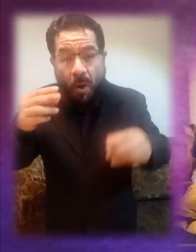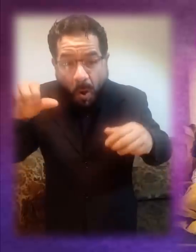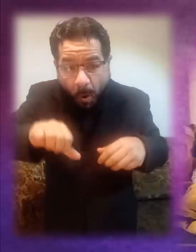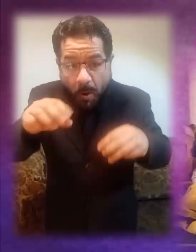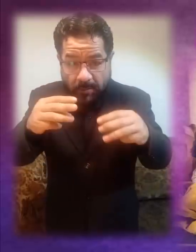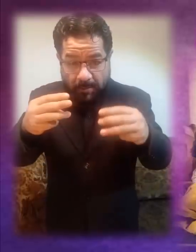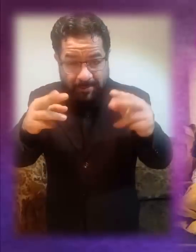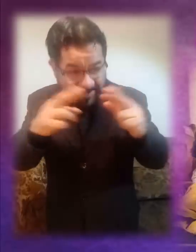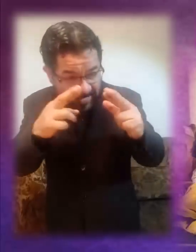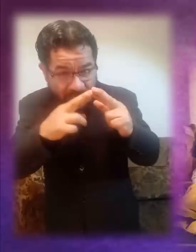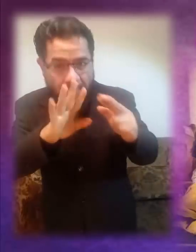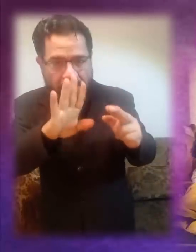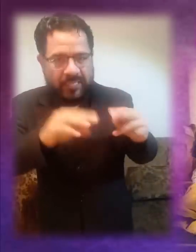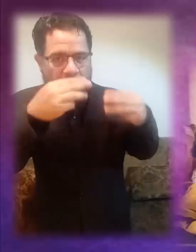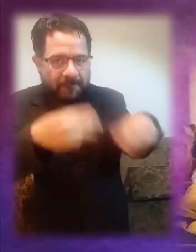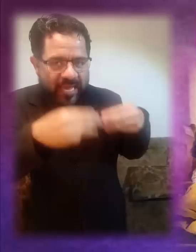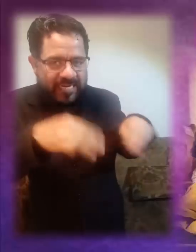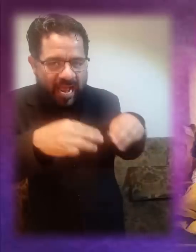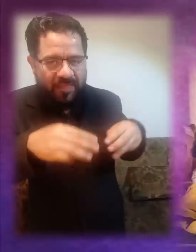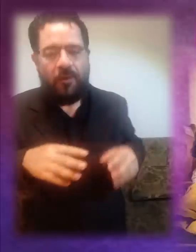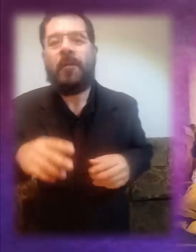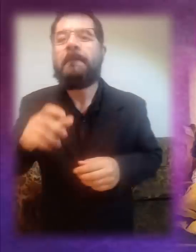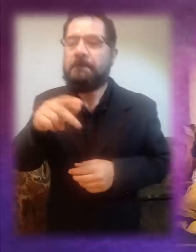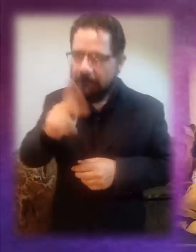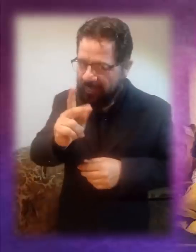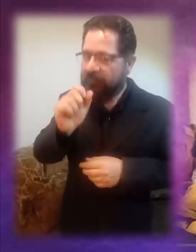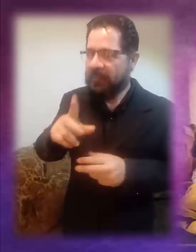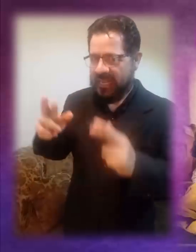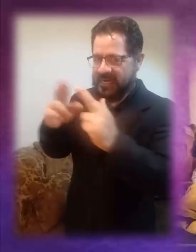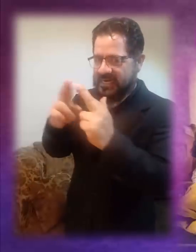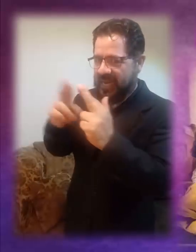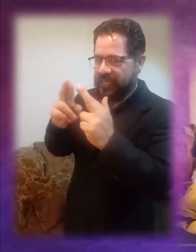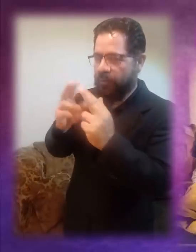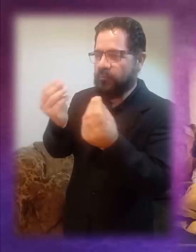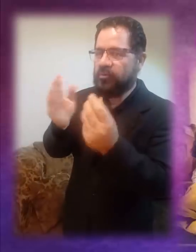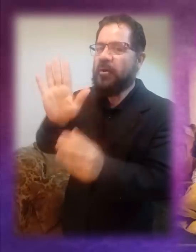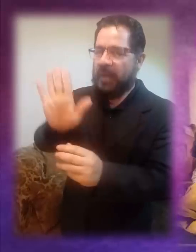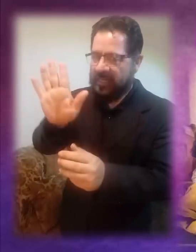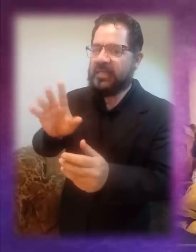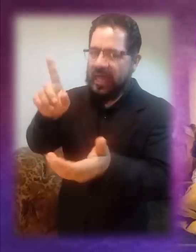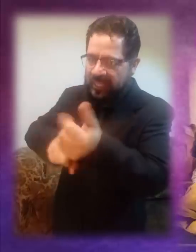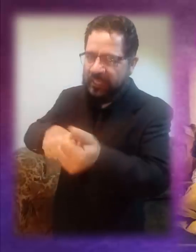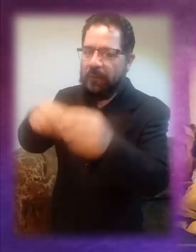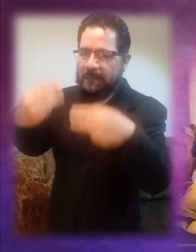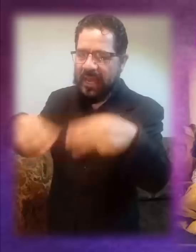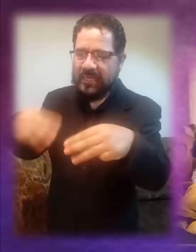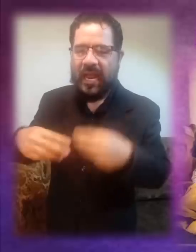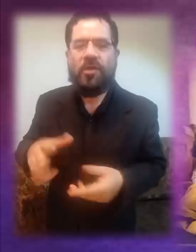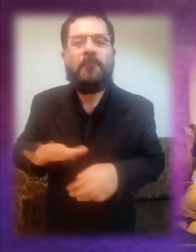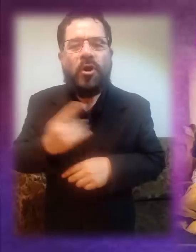Ha convertido el mercado en una religión y con frecuencia ha convertido las religiones en un mercado,